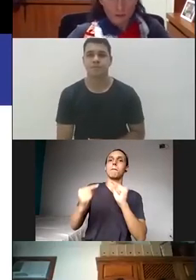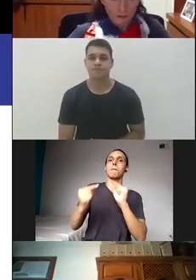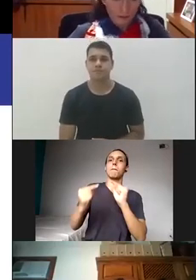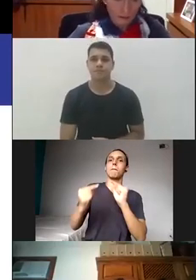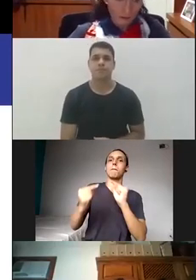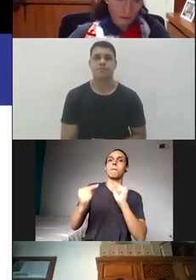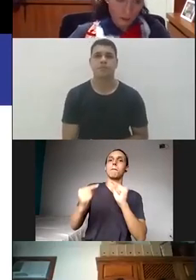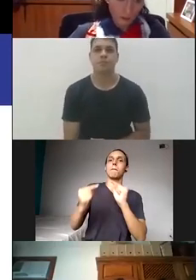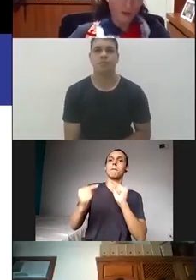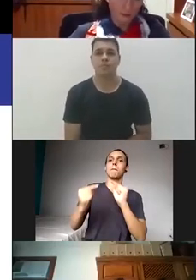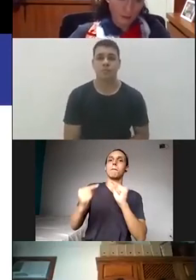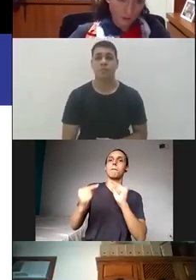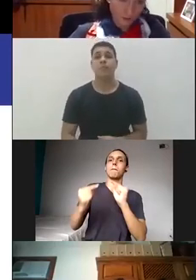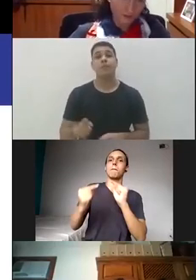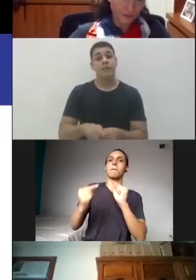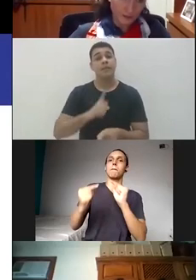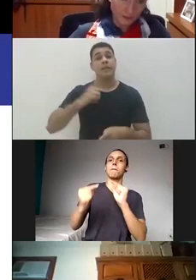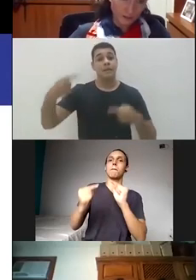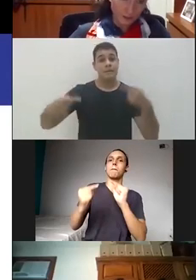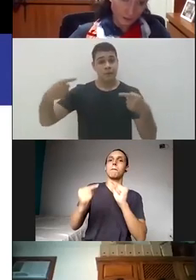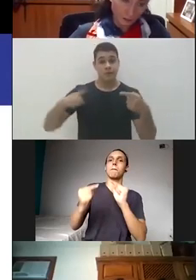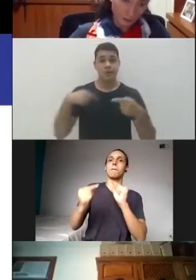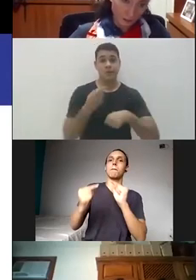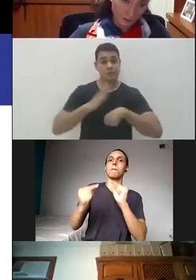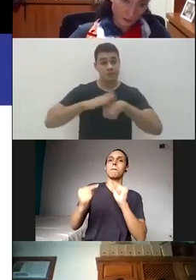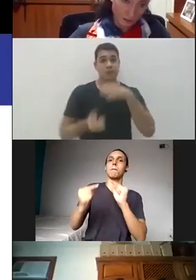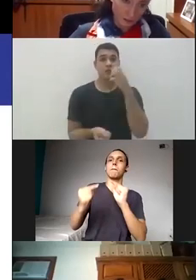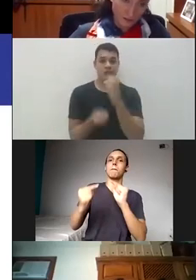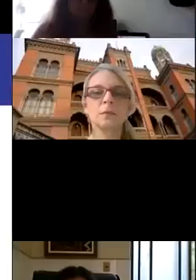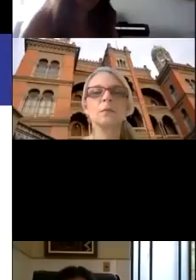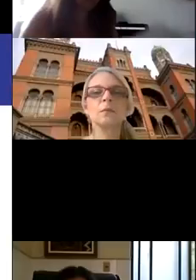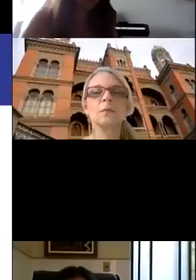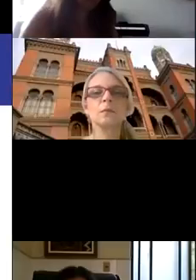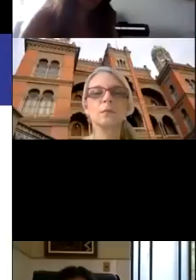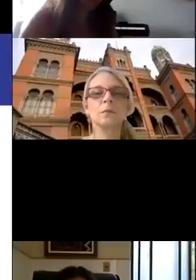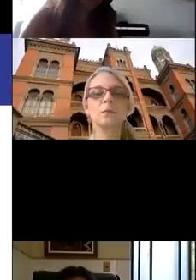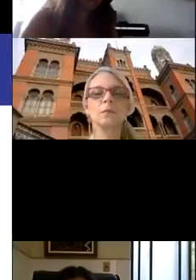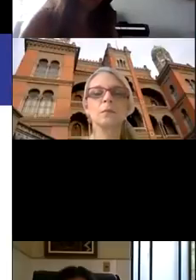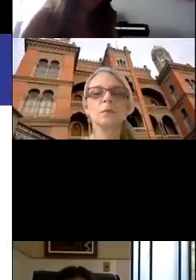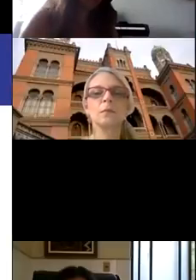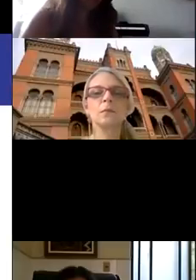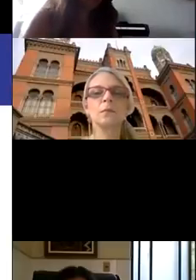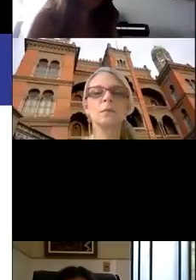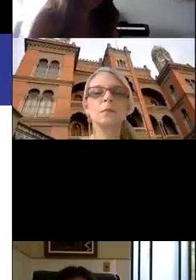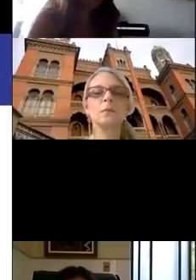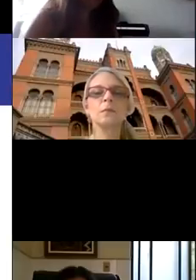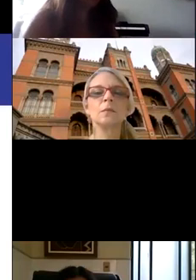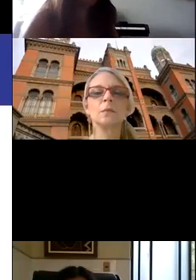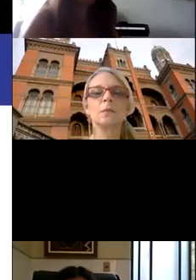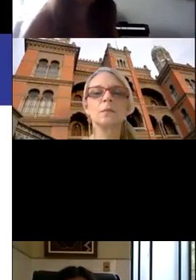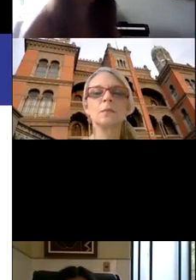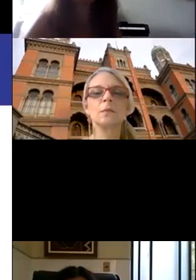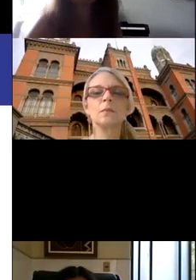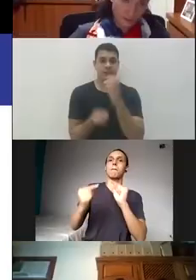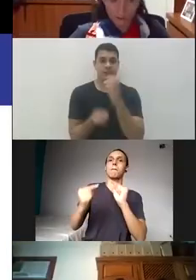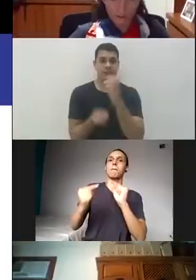E a gente tem a política que a gente criou, foi lançada ano passado, de fato. Eu coloquei aqui o site onde ela está disponível. Se vocês